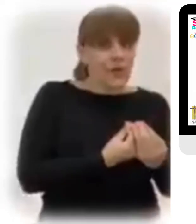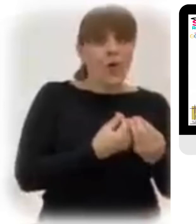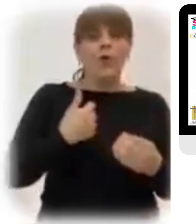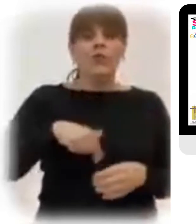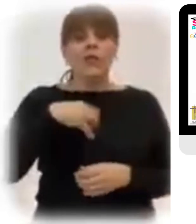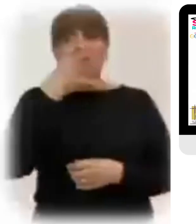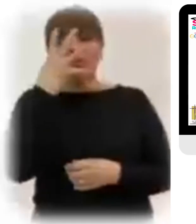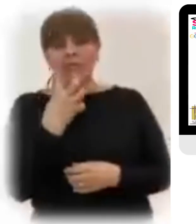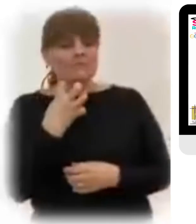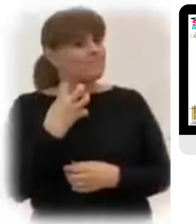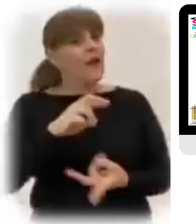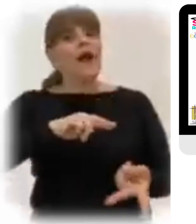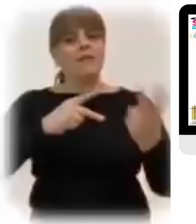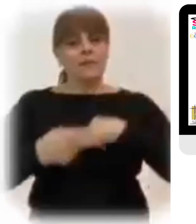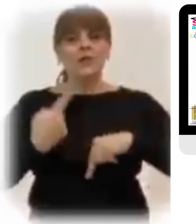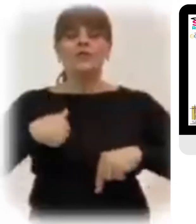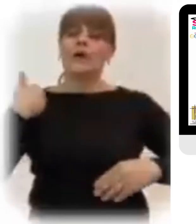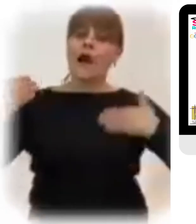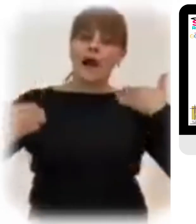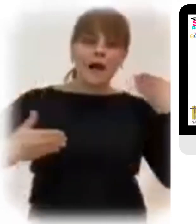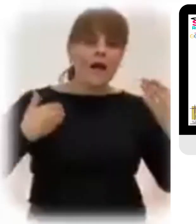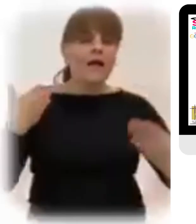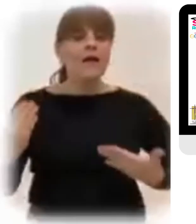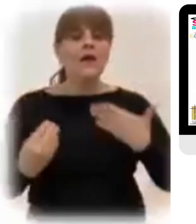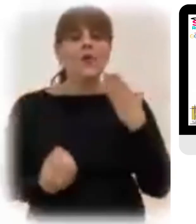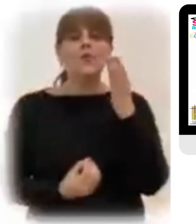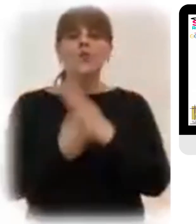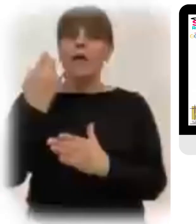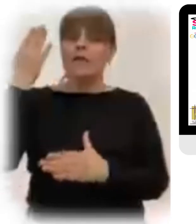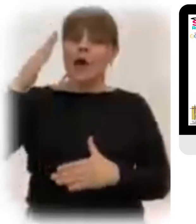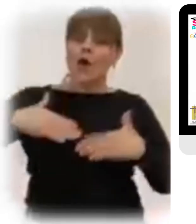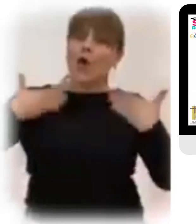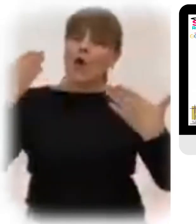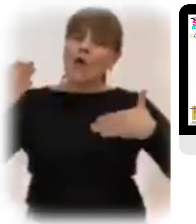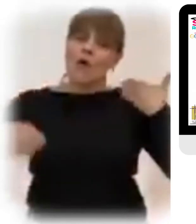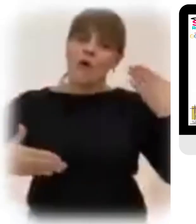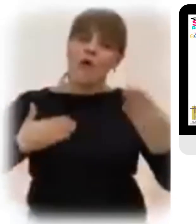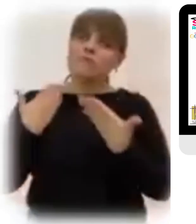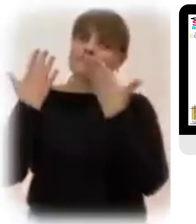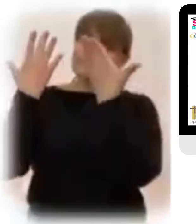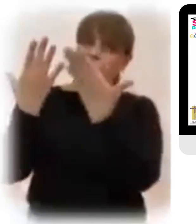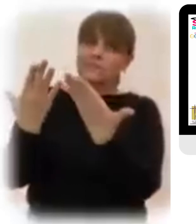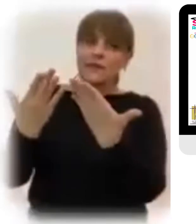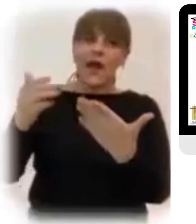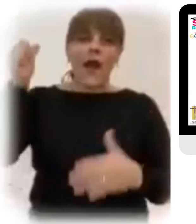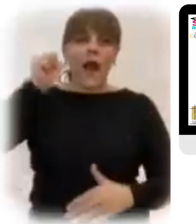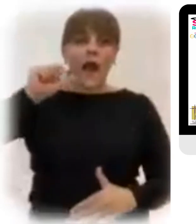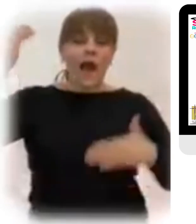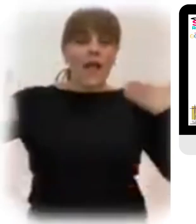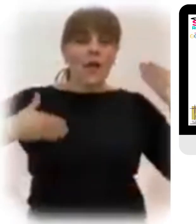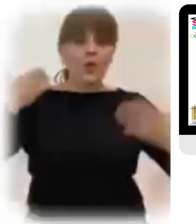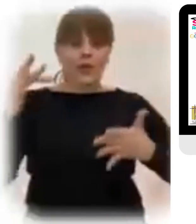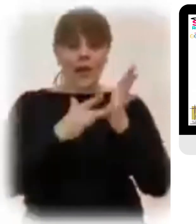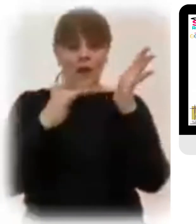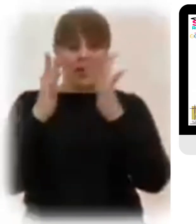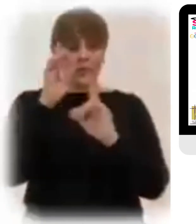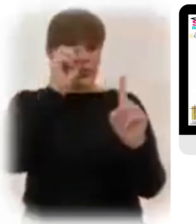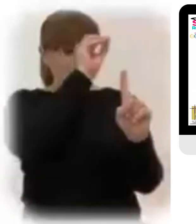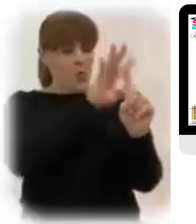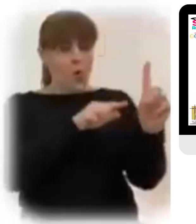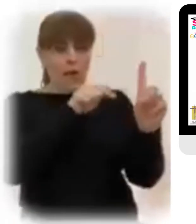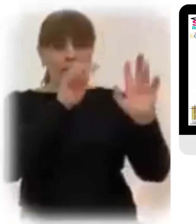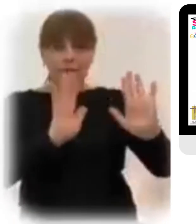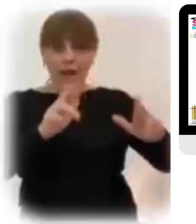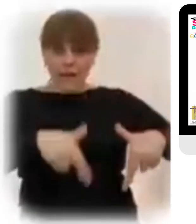Hoy todo se renueva Hoy nacen nuevas esperanzas e ilusiones Aleluya El